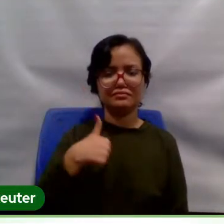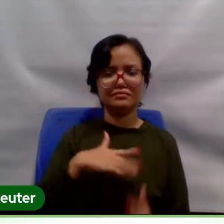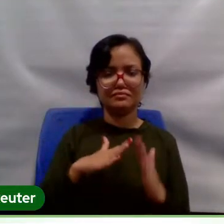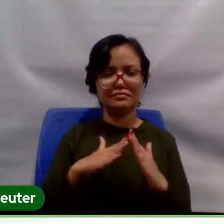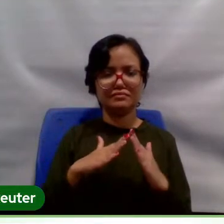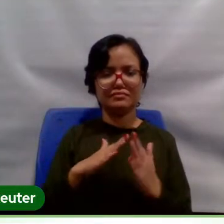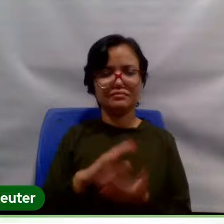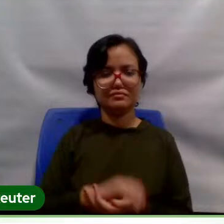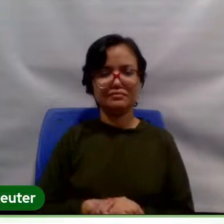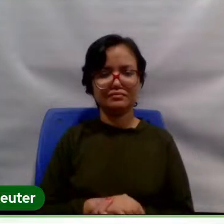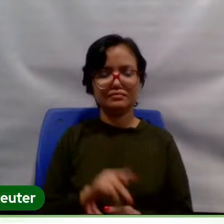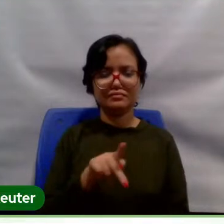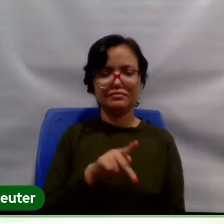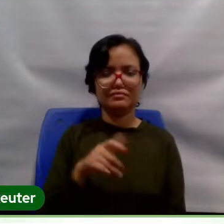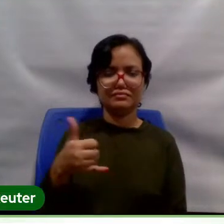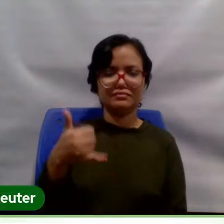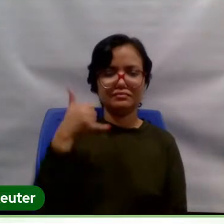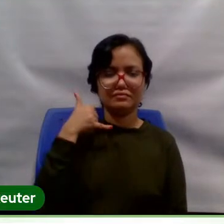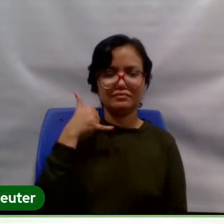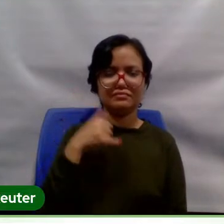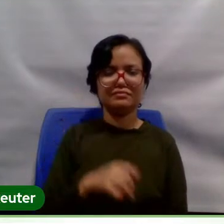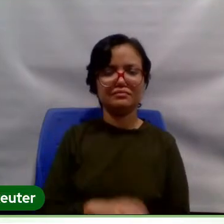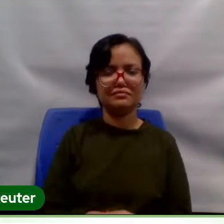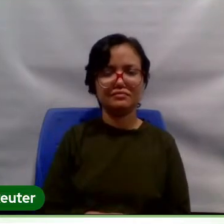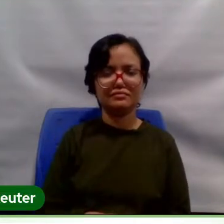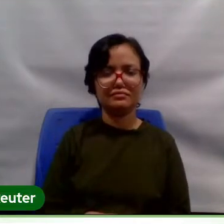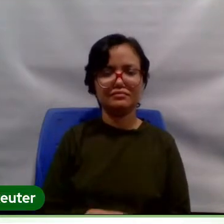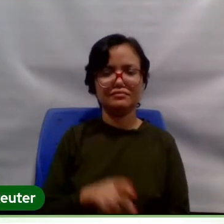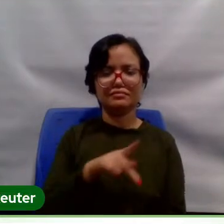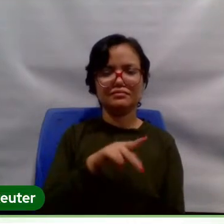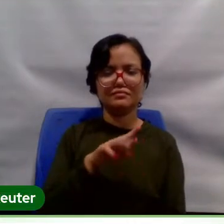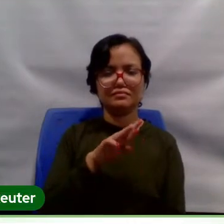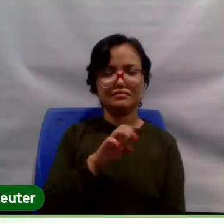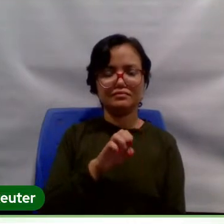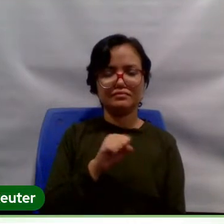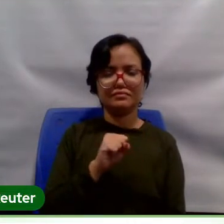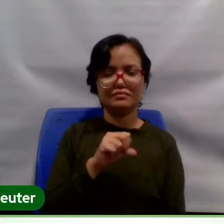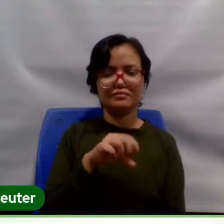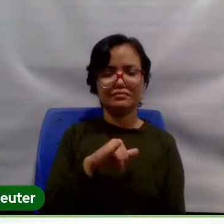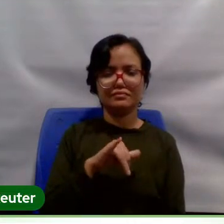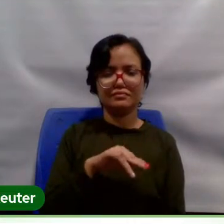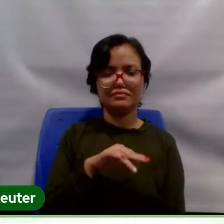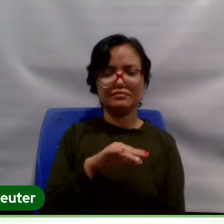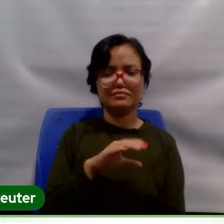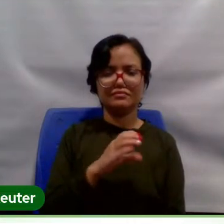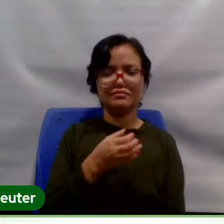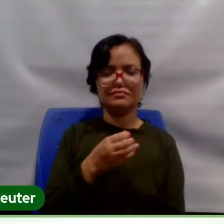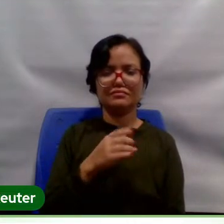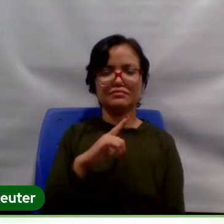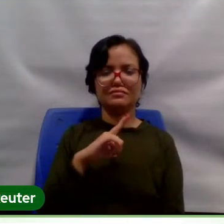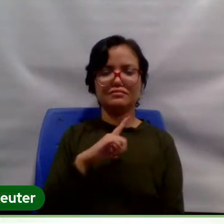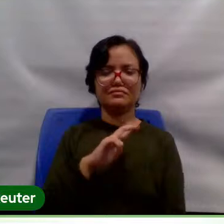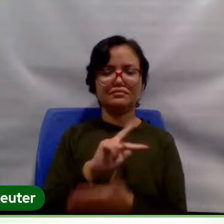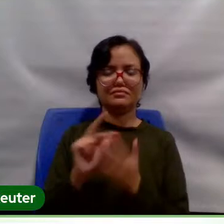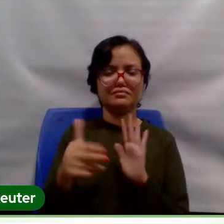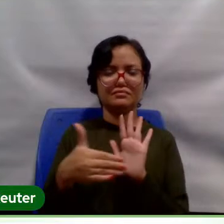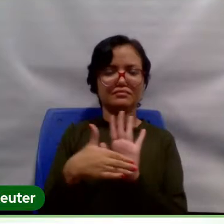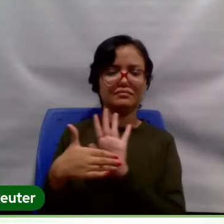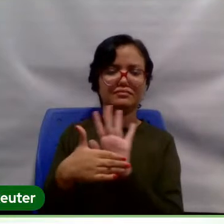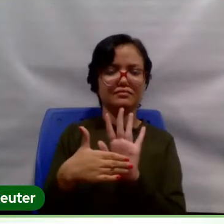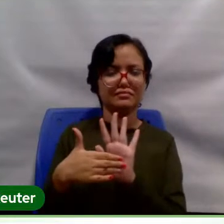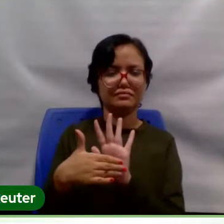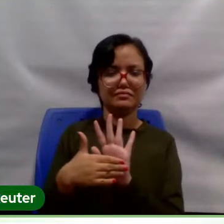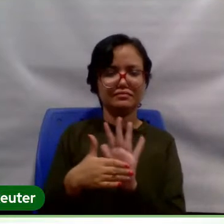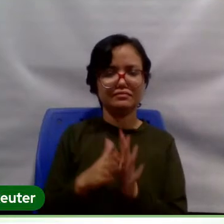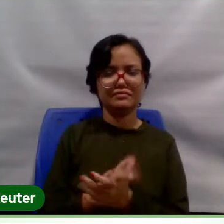professor me ligou, o professor Resnick, dizendo, ei, Dilsa, tem várias propostas e me